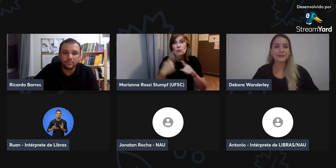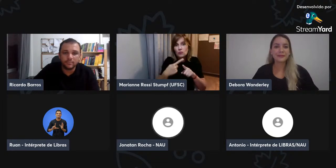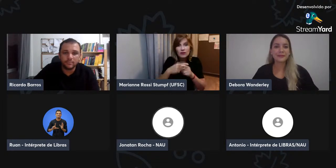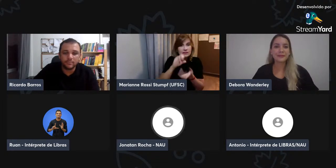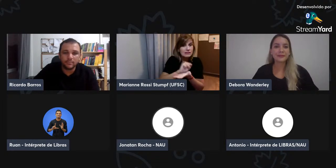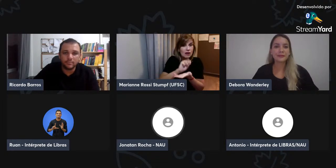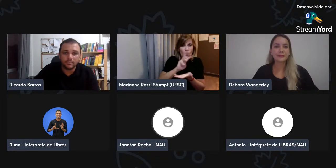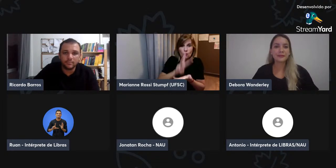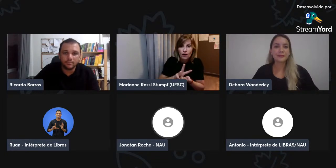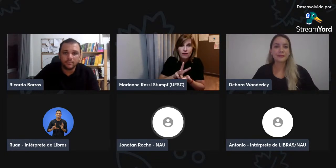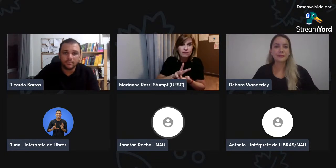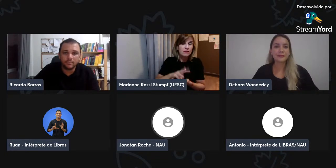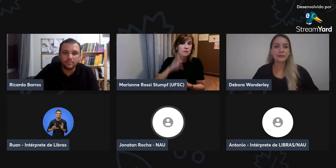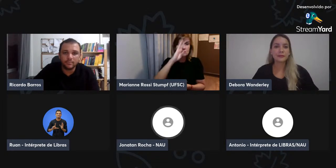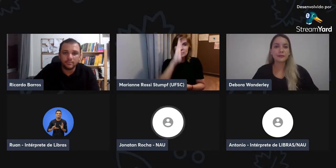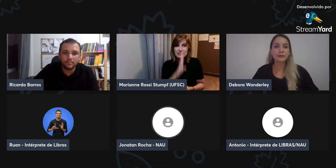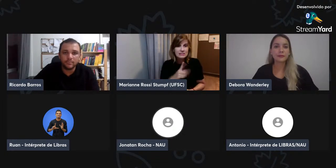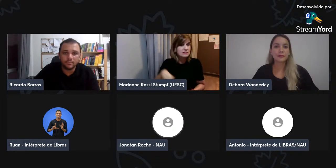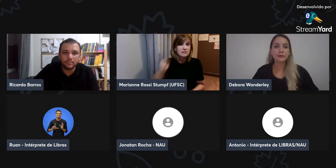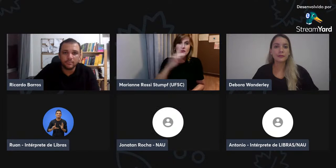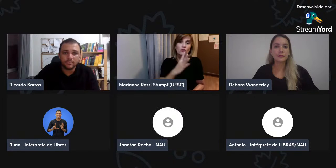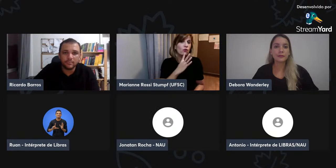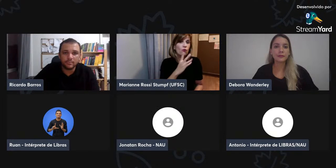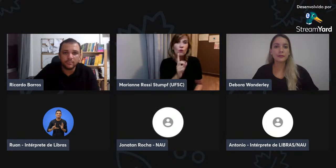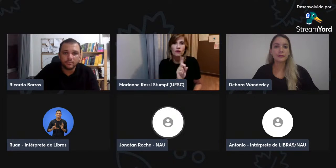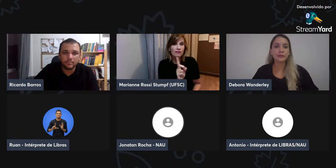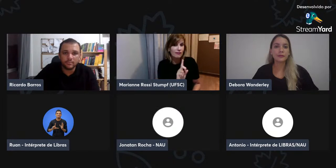Então, a publicação já, né?